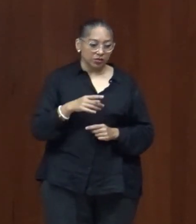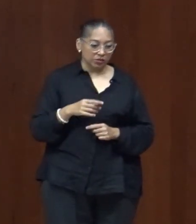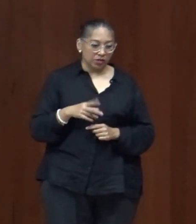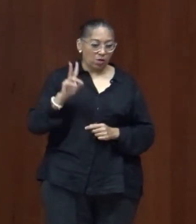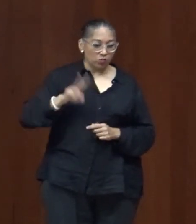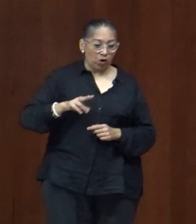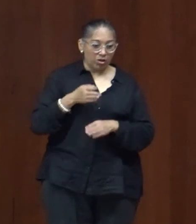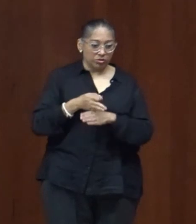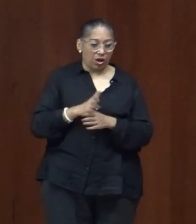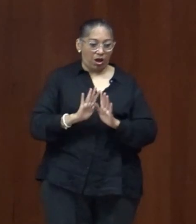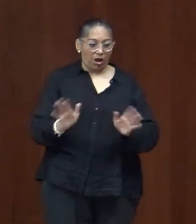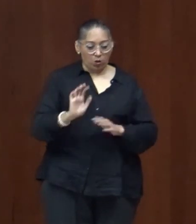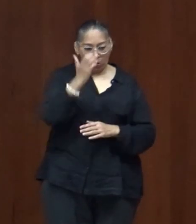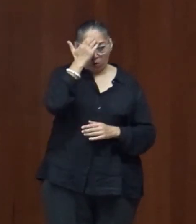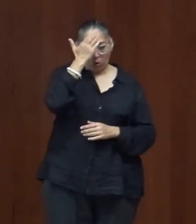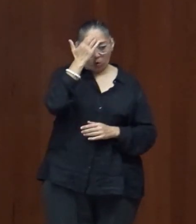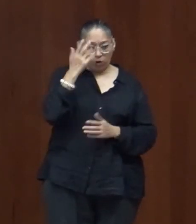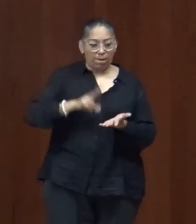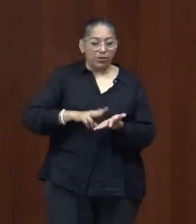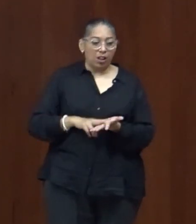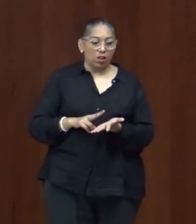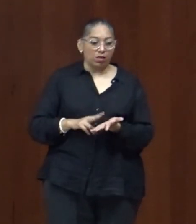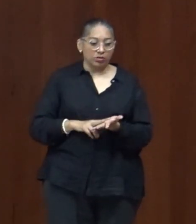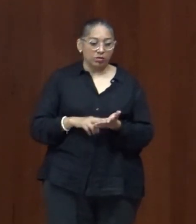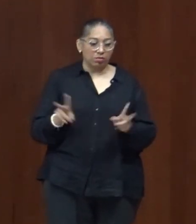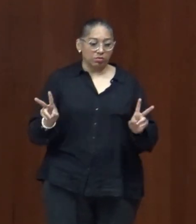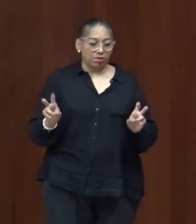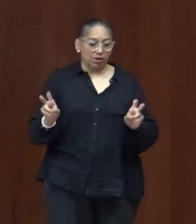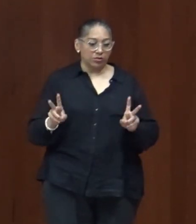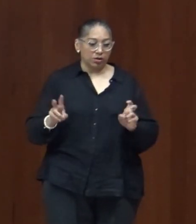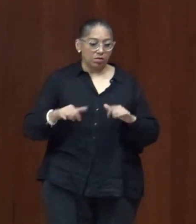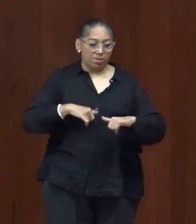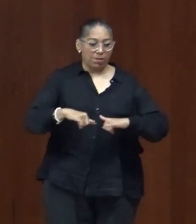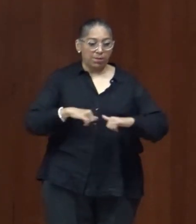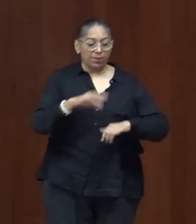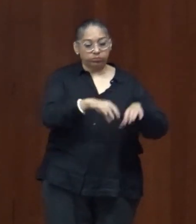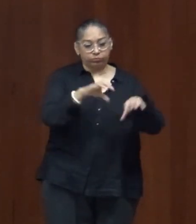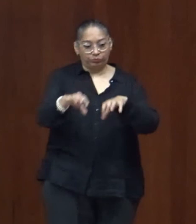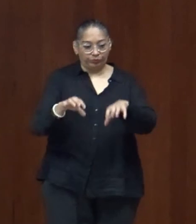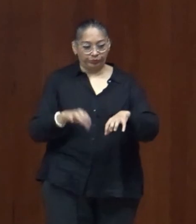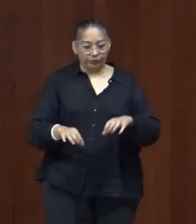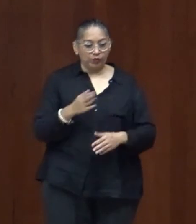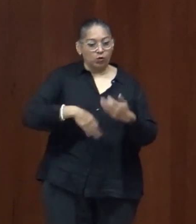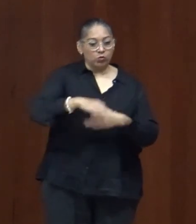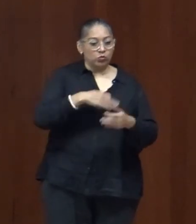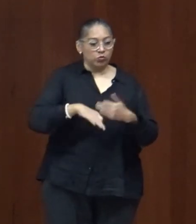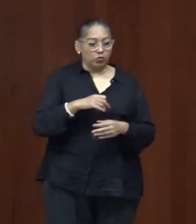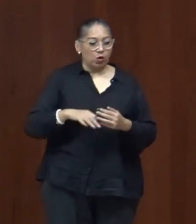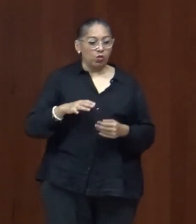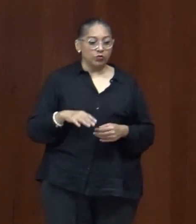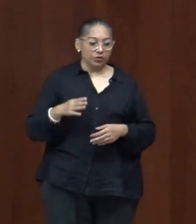reconocer la importancia de este tema y desde ahí pues hacerles muchísimo éxito en el día de hoy por conocer el gran esfuerzo que están